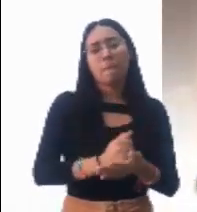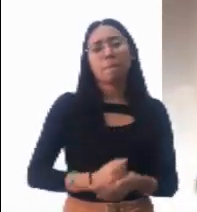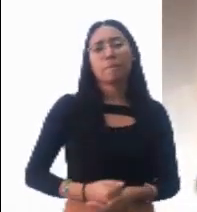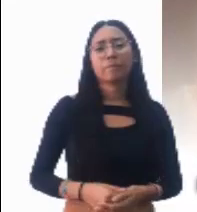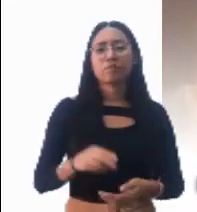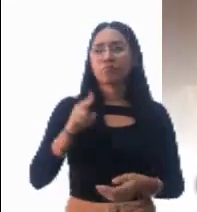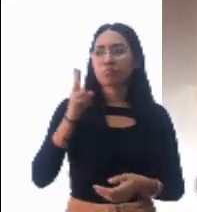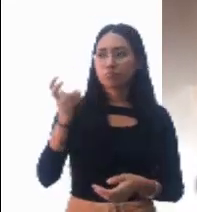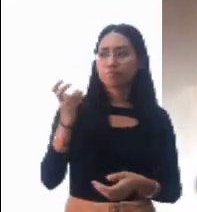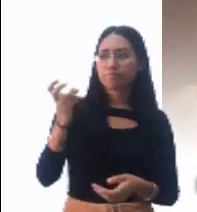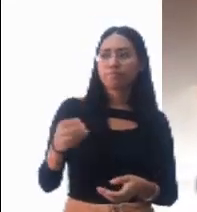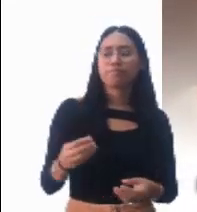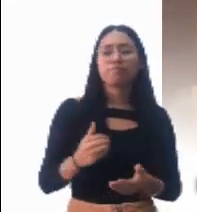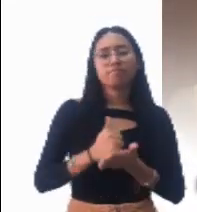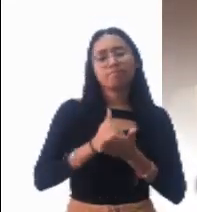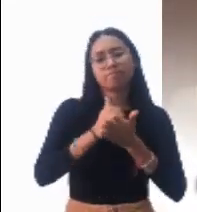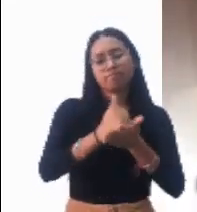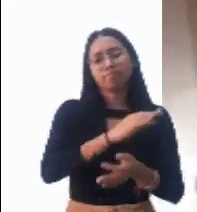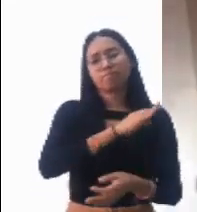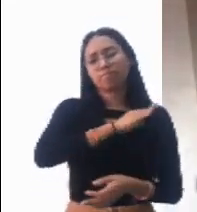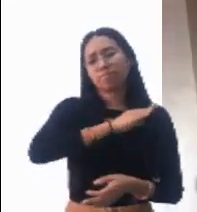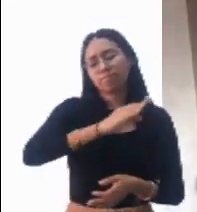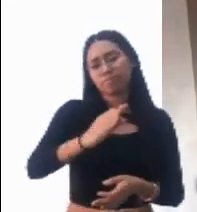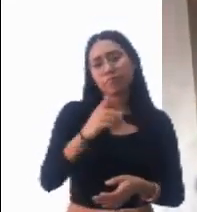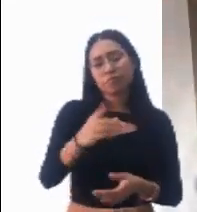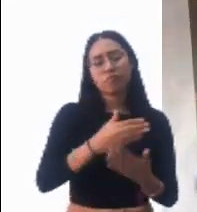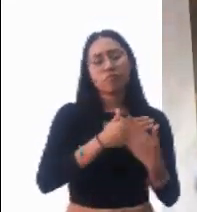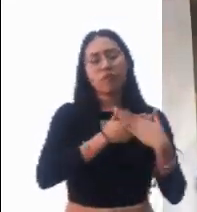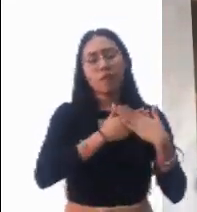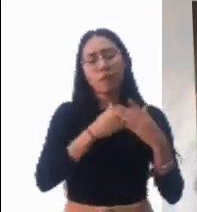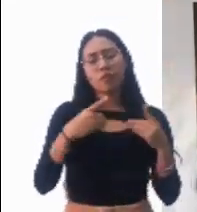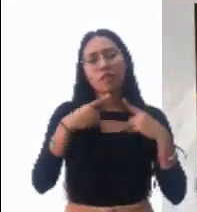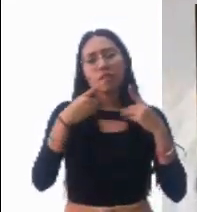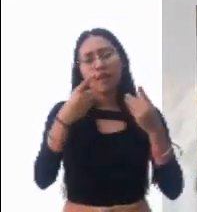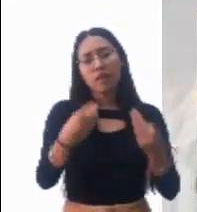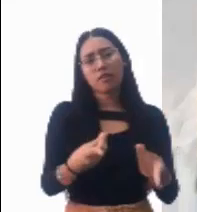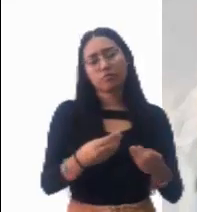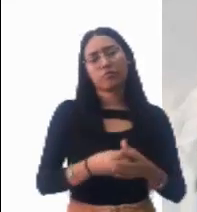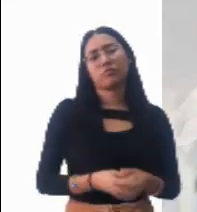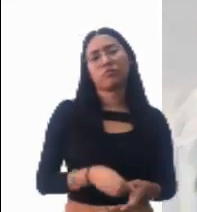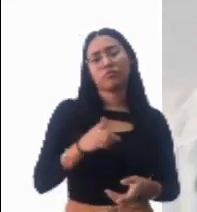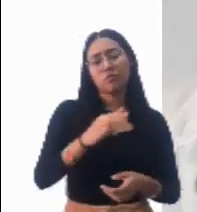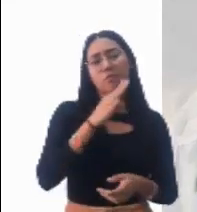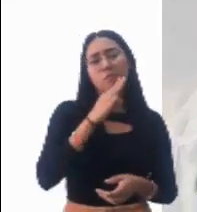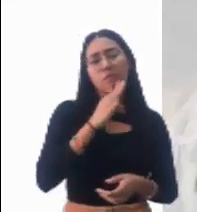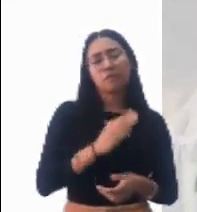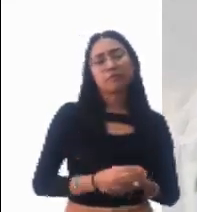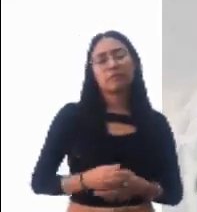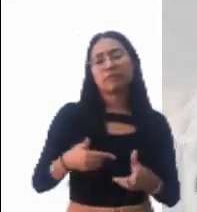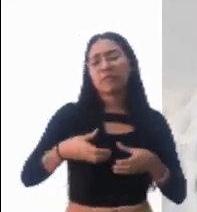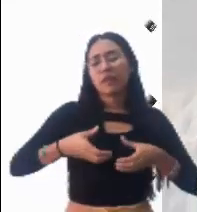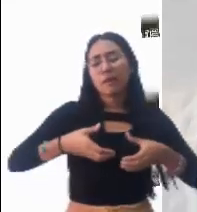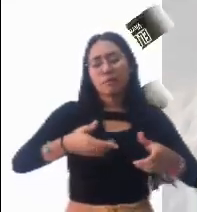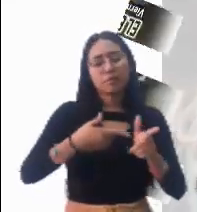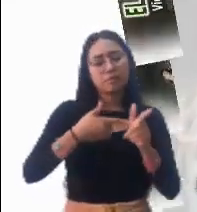Que puedan llenar sus vasijas del vino nuevo del amor que los sostenga y les dé sabor a su vivir. Madre del camino